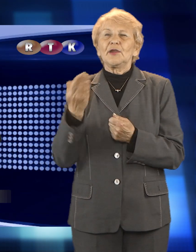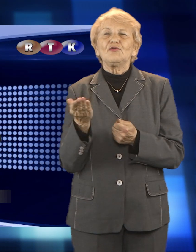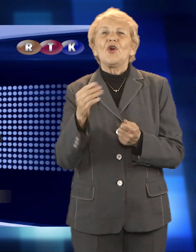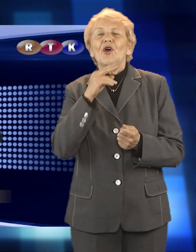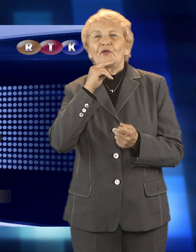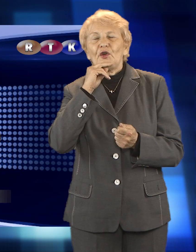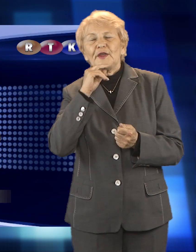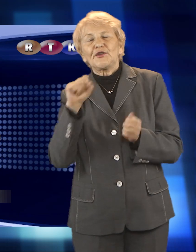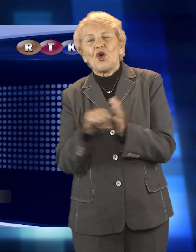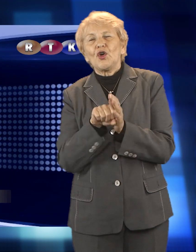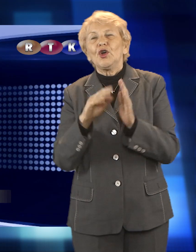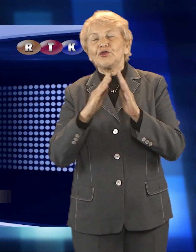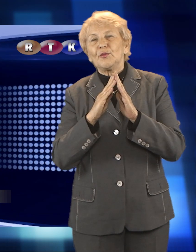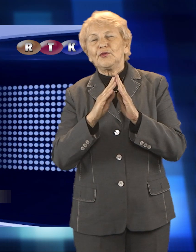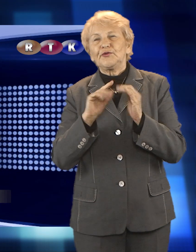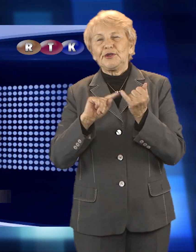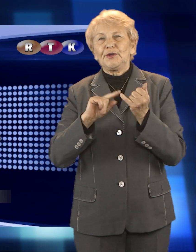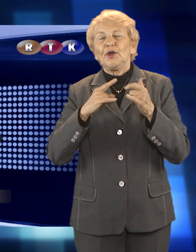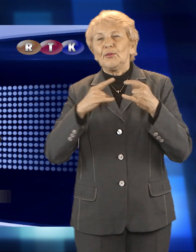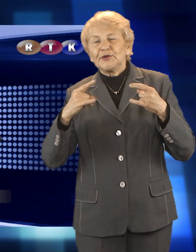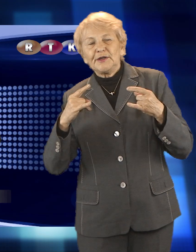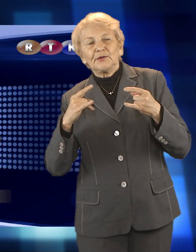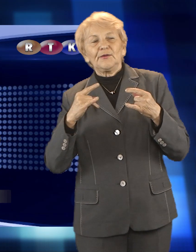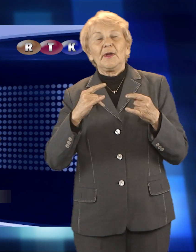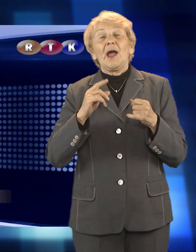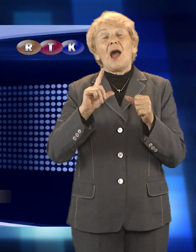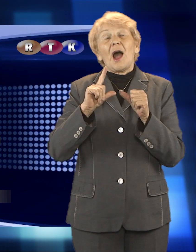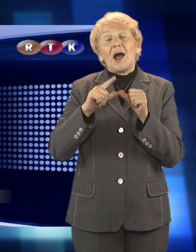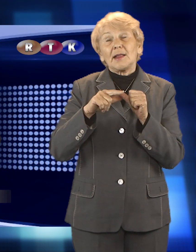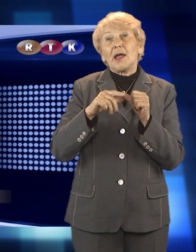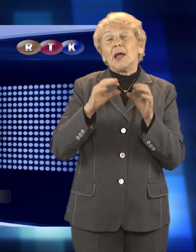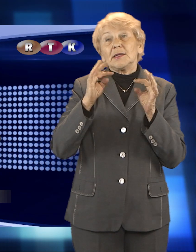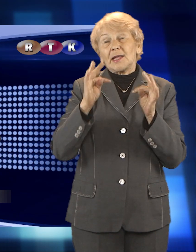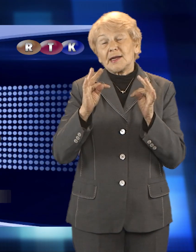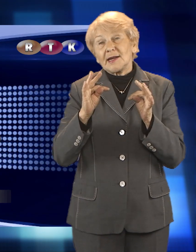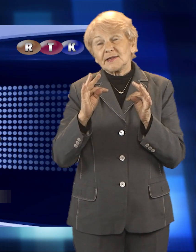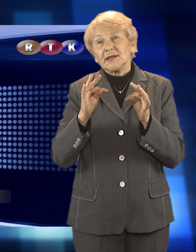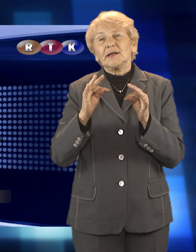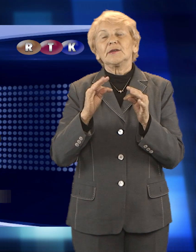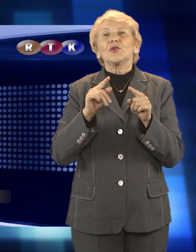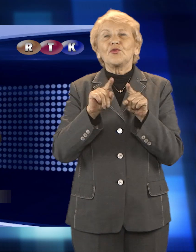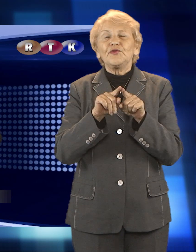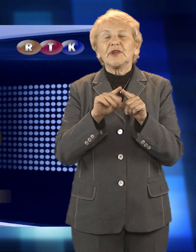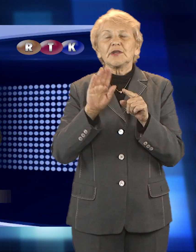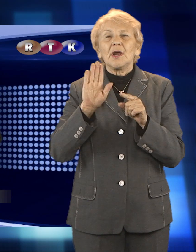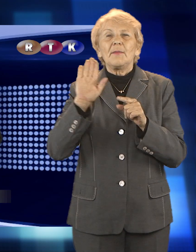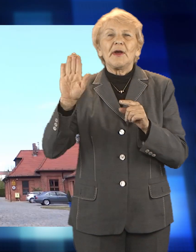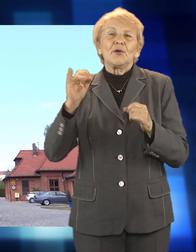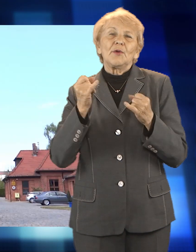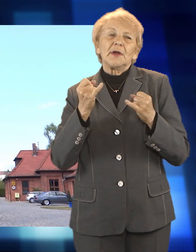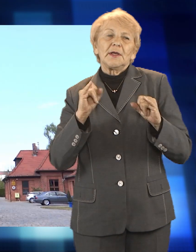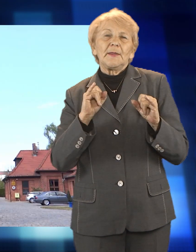wodociągach. Zakład w czasie pandemii zmienił organizację pracy, ale także włączył się w dodatkowe działania na rzecz mieszkańców.